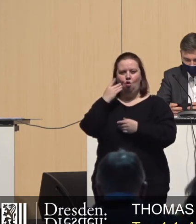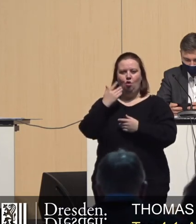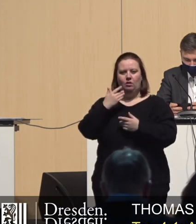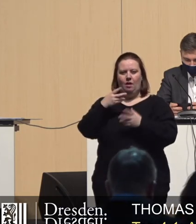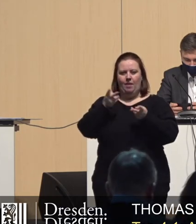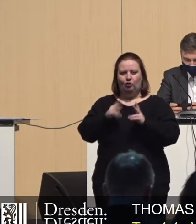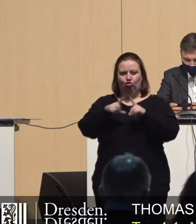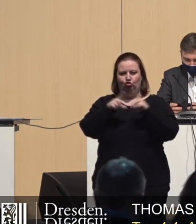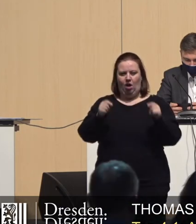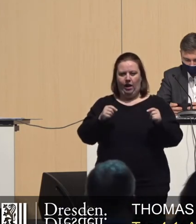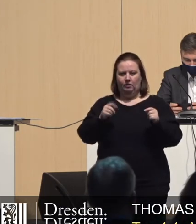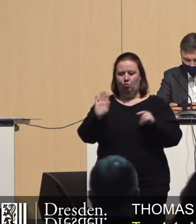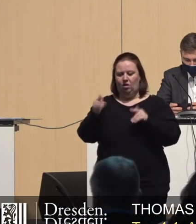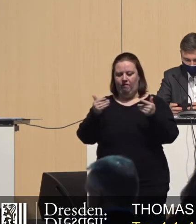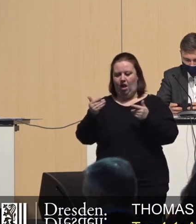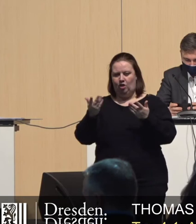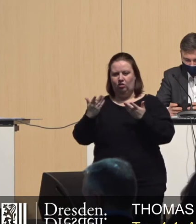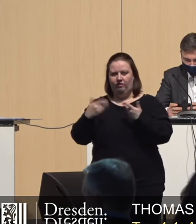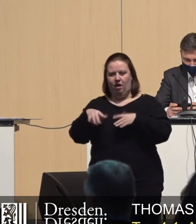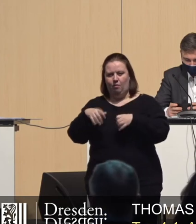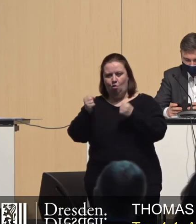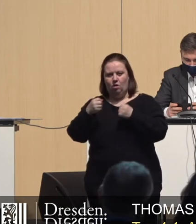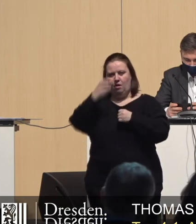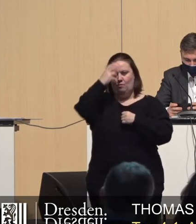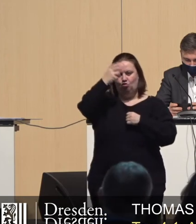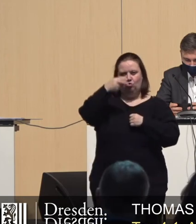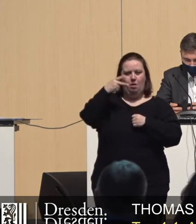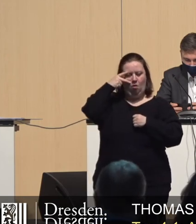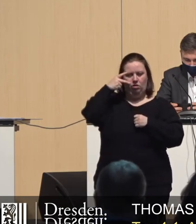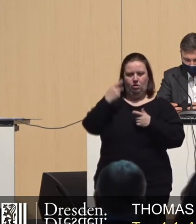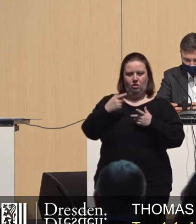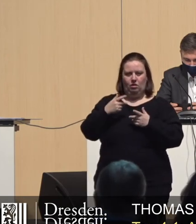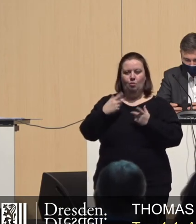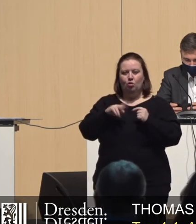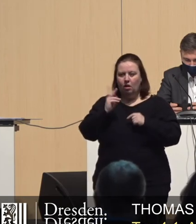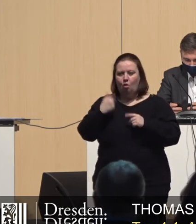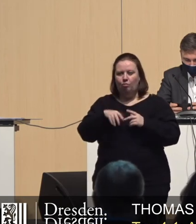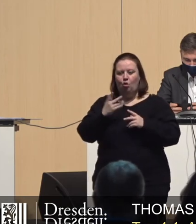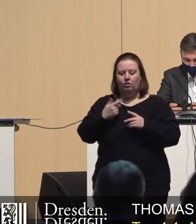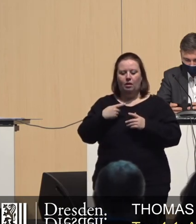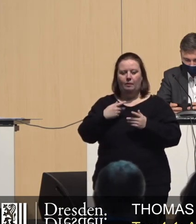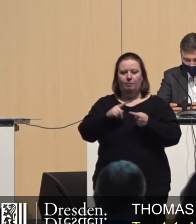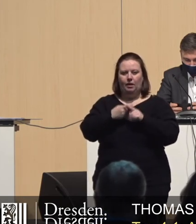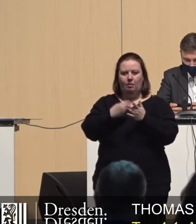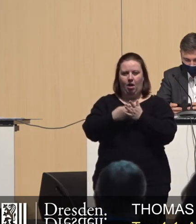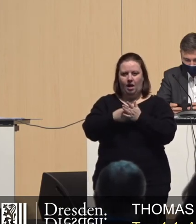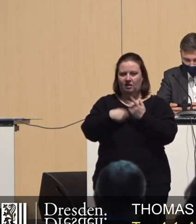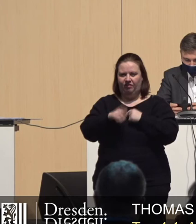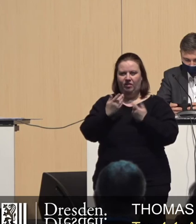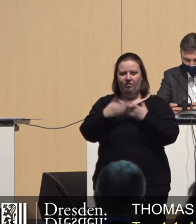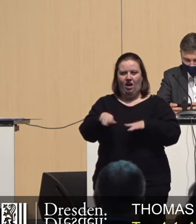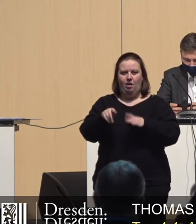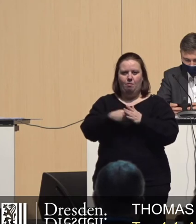Neubauwohnungen sind in Dresden nicht vergleichbar mit denen in Freiburg, München oder Bonn. Genauso wie die durchschnittlichen Mietpreise auf dem freien Mietwohnungsmarkt.